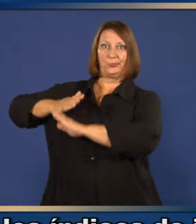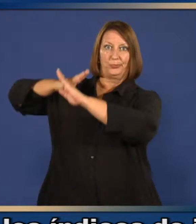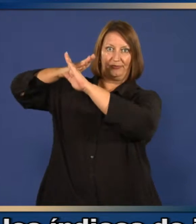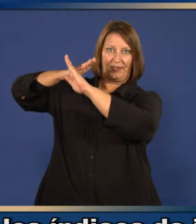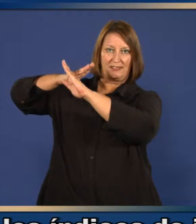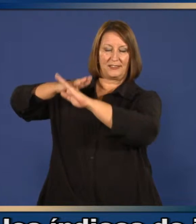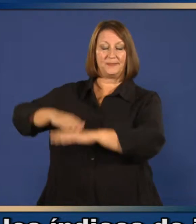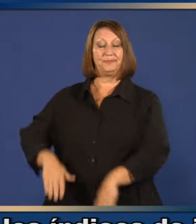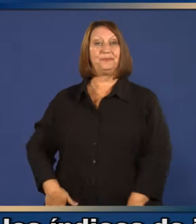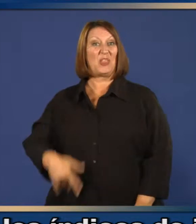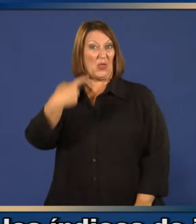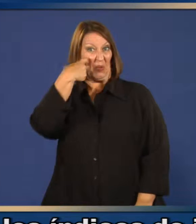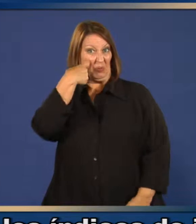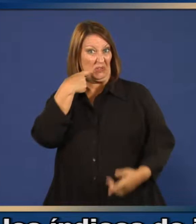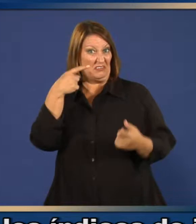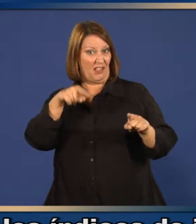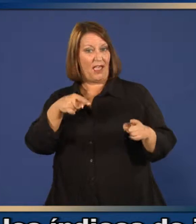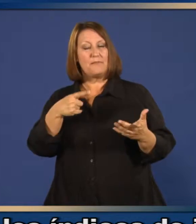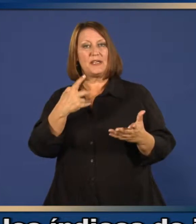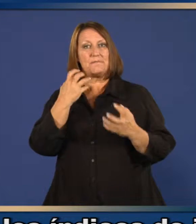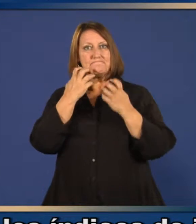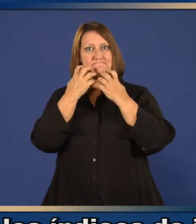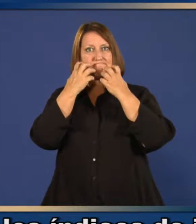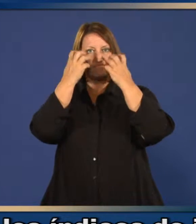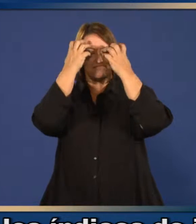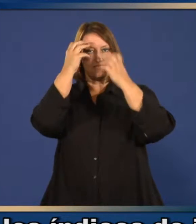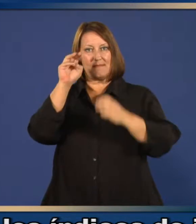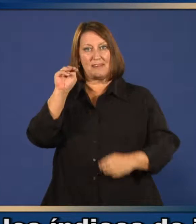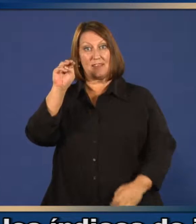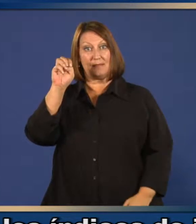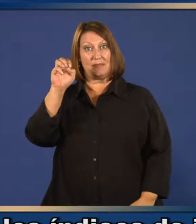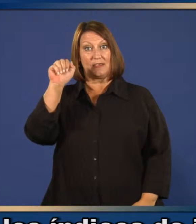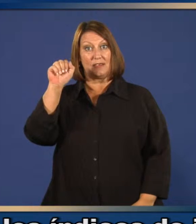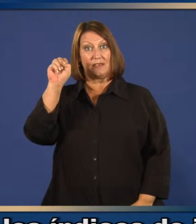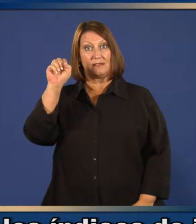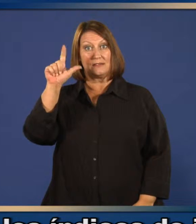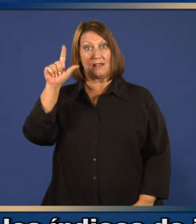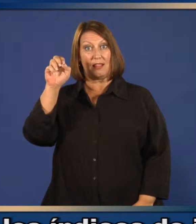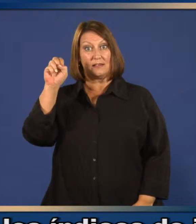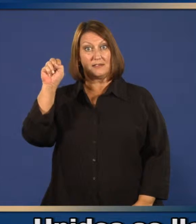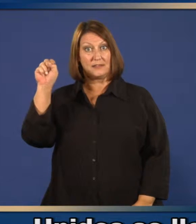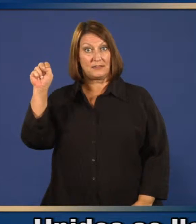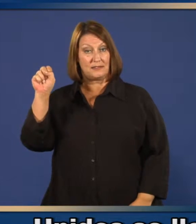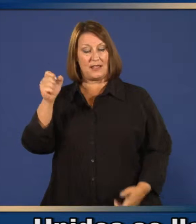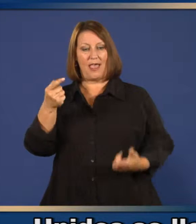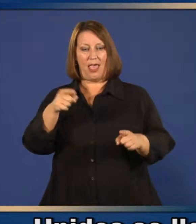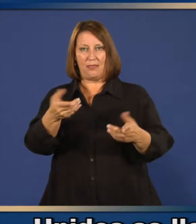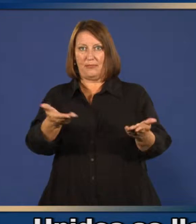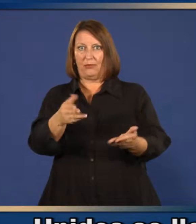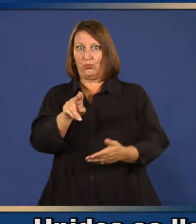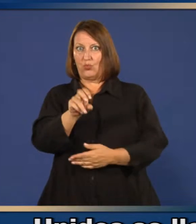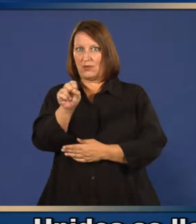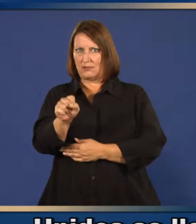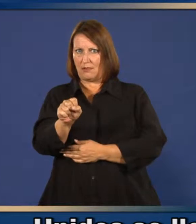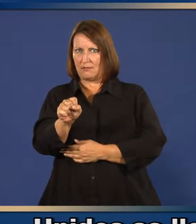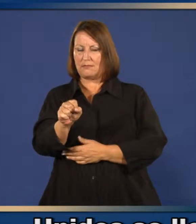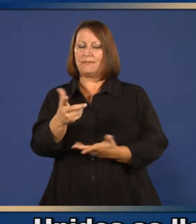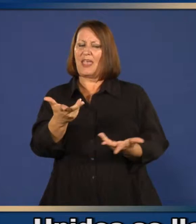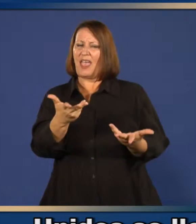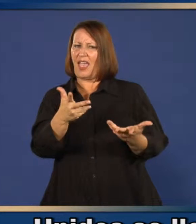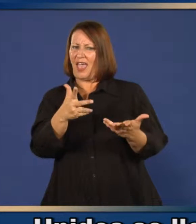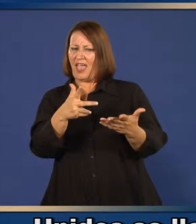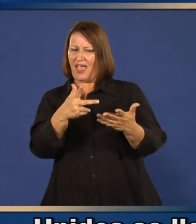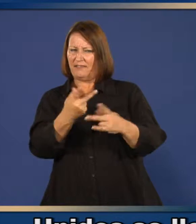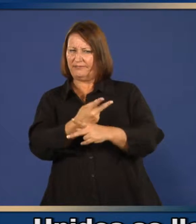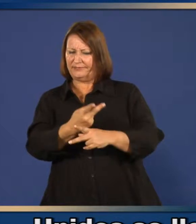al seguir la pista de los brotes recientes de sarampión en Estados Unidos, se llegó a niños no